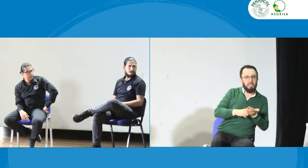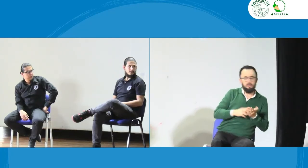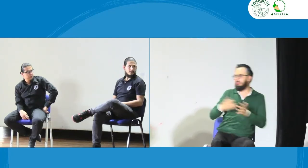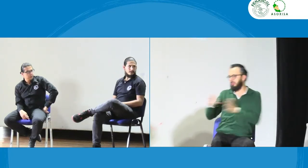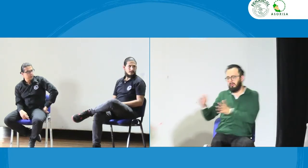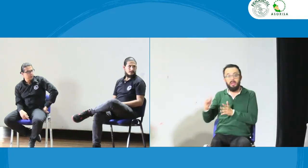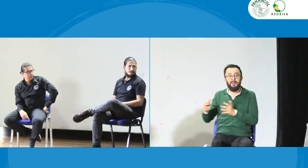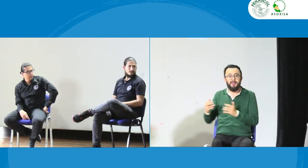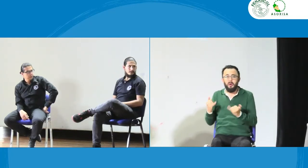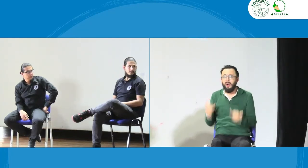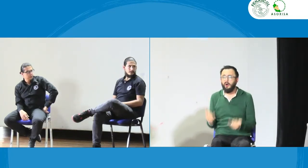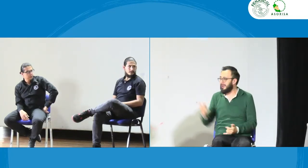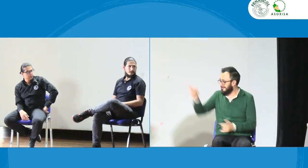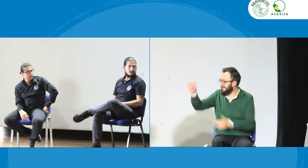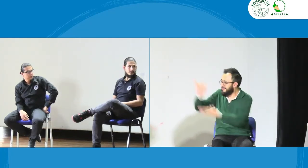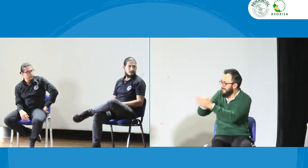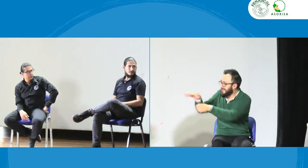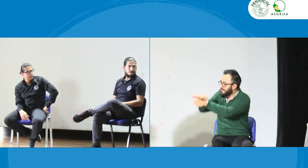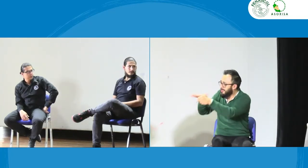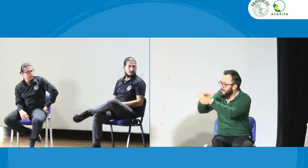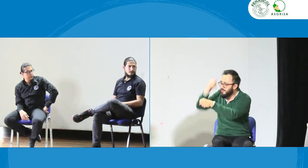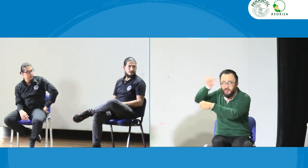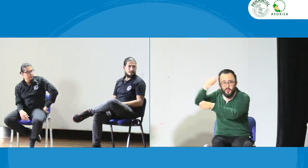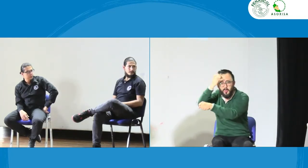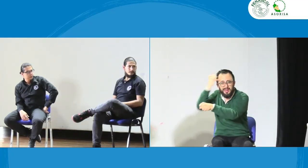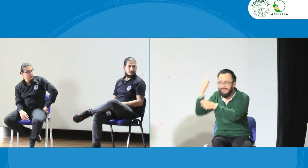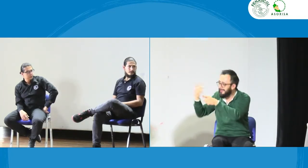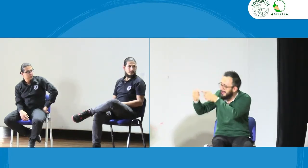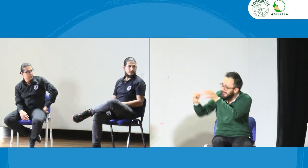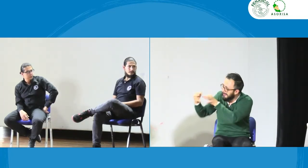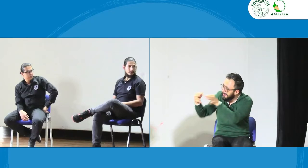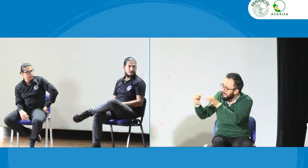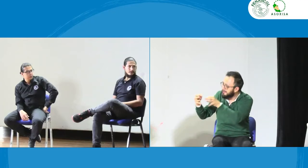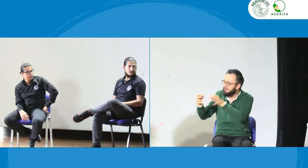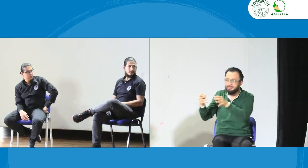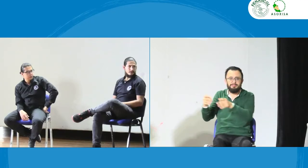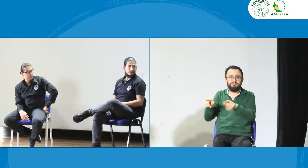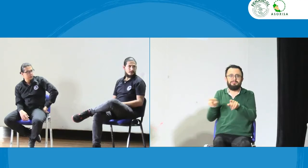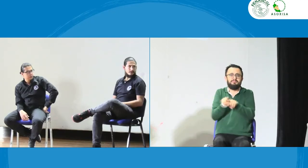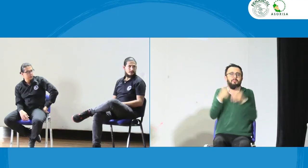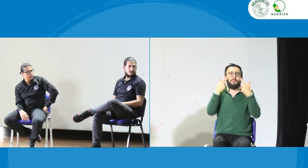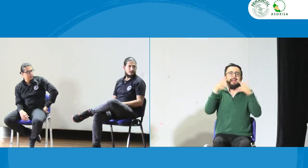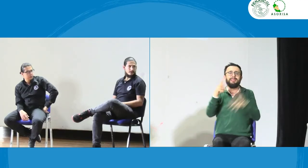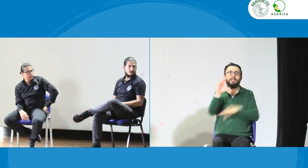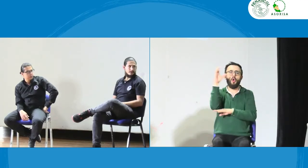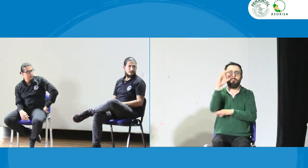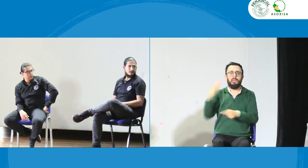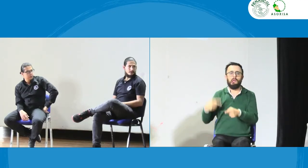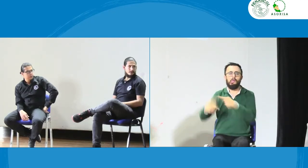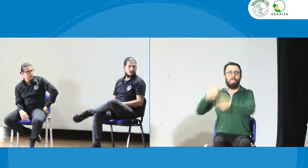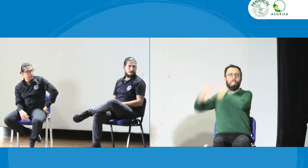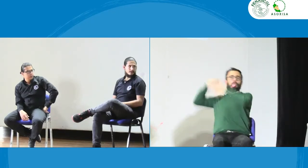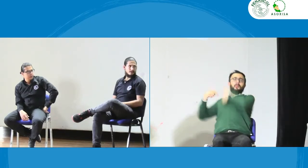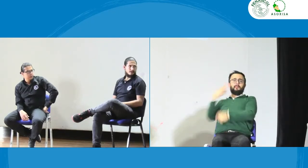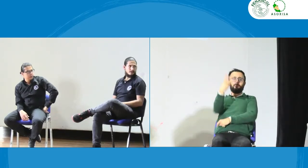rol actualmente si mal no entiendo en estos momentos como muy bien lo mencionaba Joaquín lo que está diciendo ya